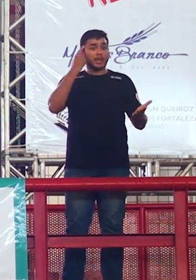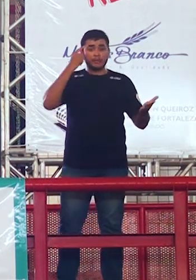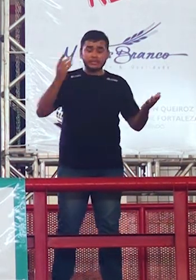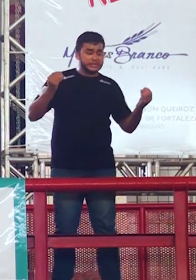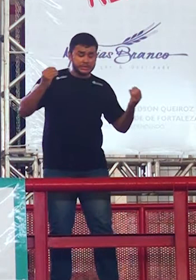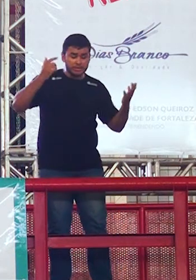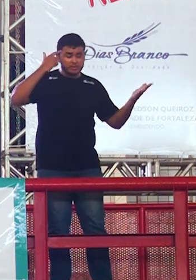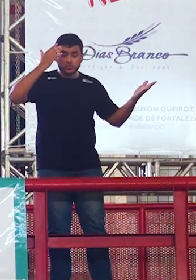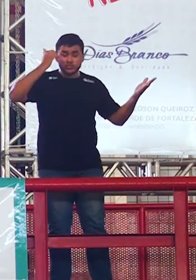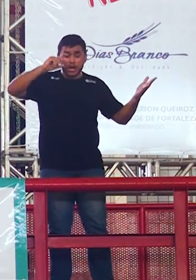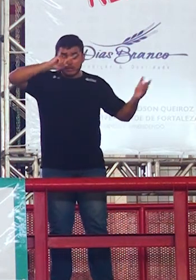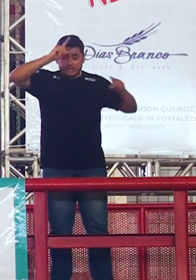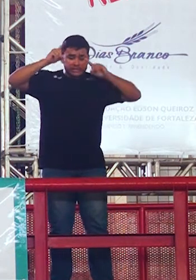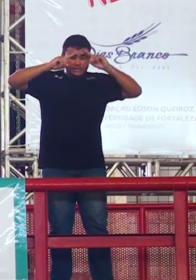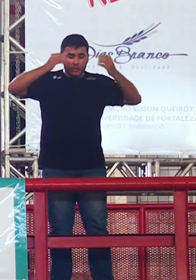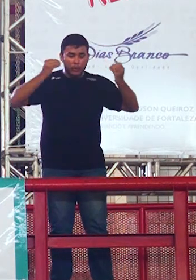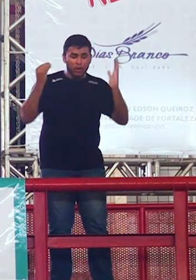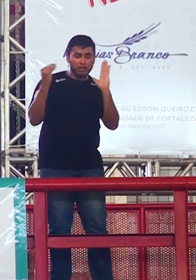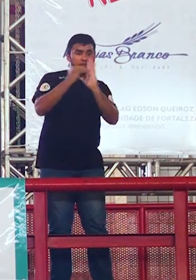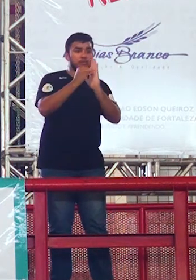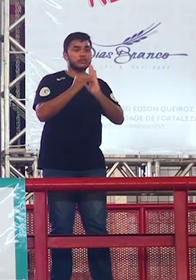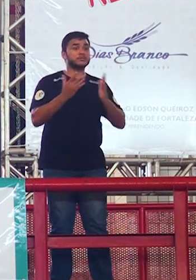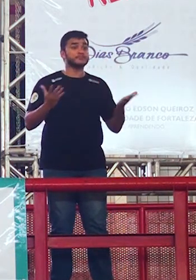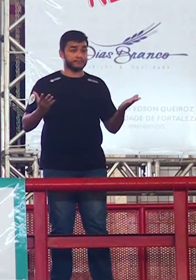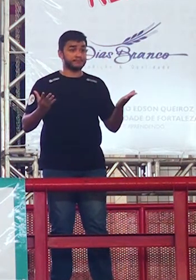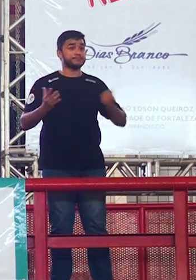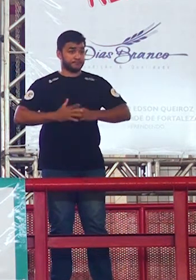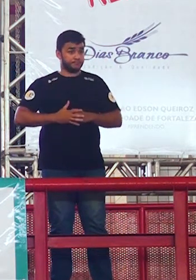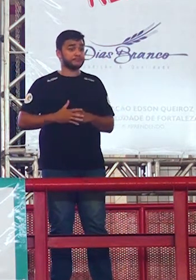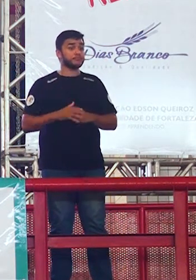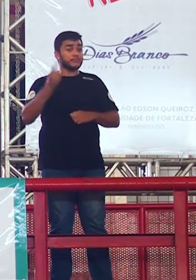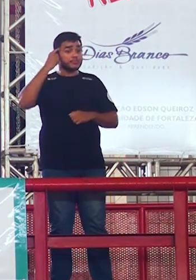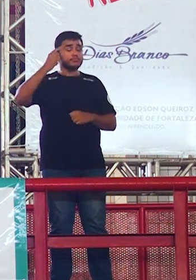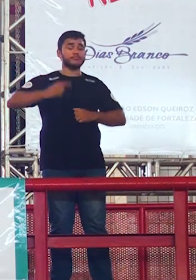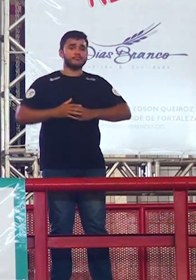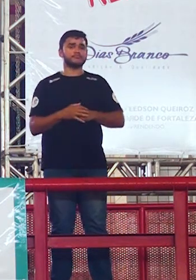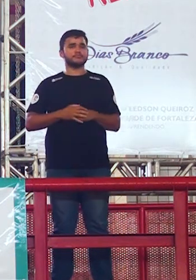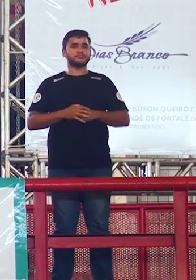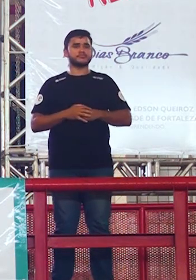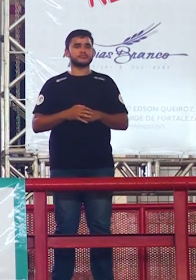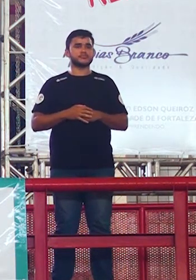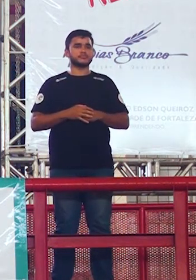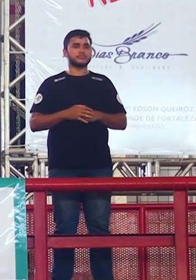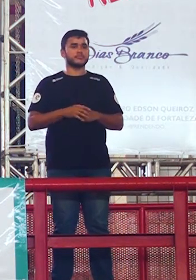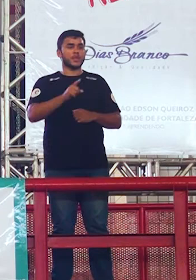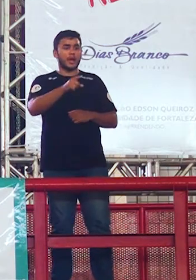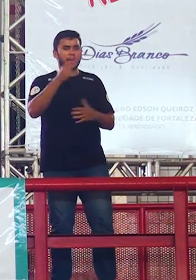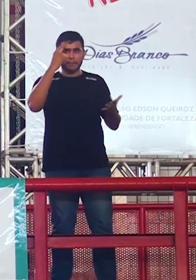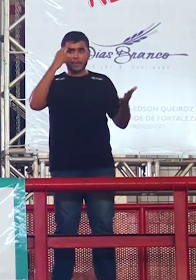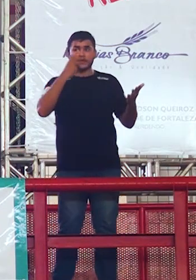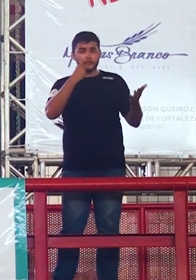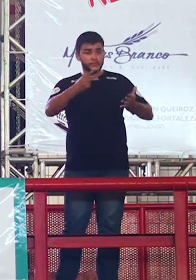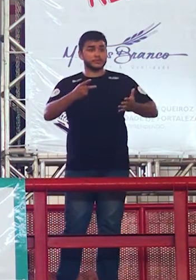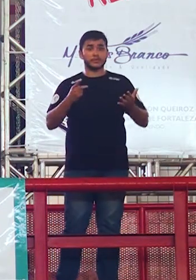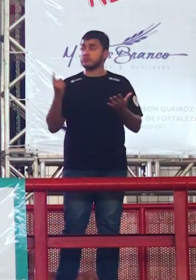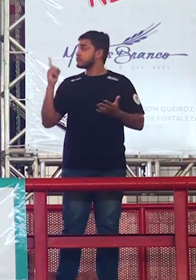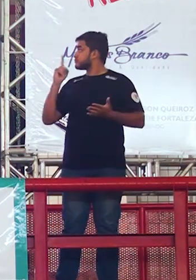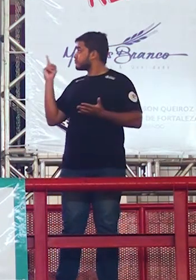desespero de algumas situações mas enfim eu não posso mentir e olha aí